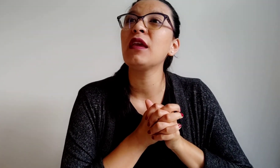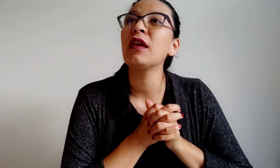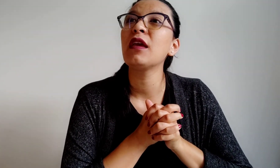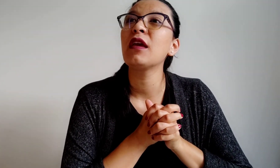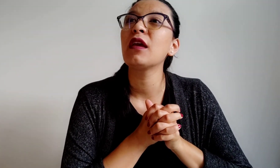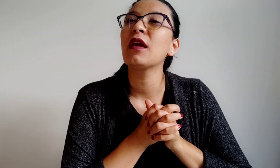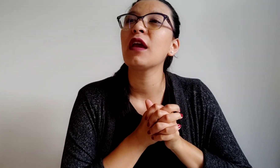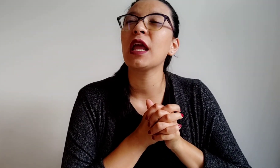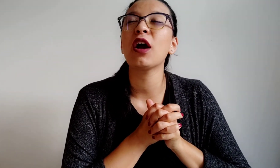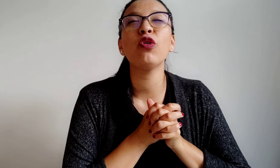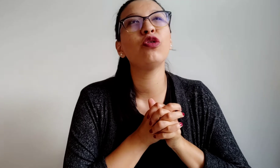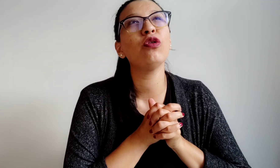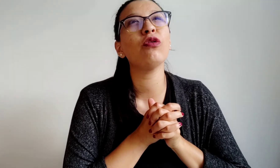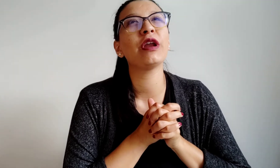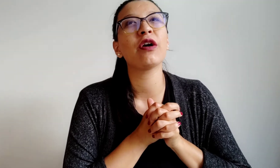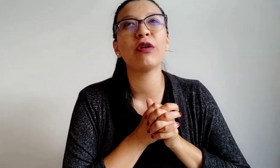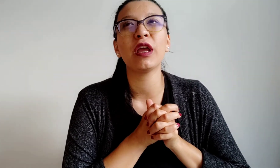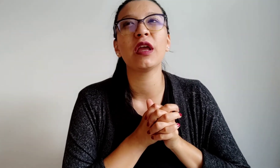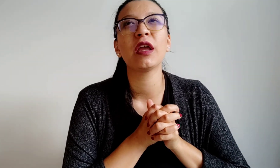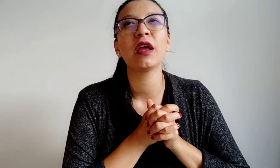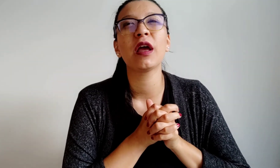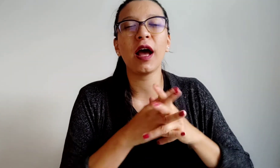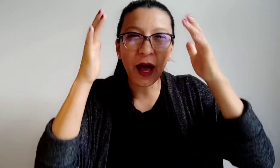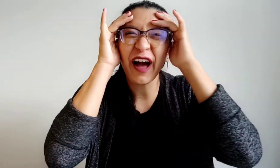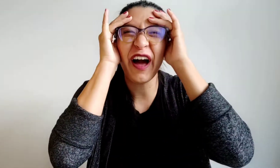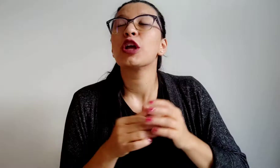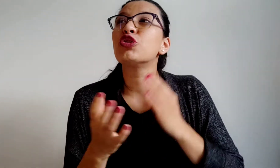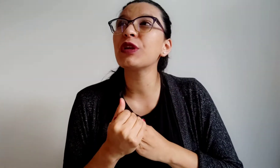era con o o era con e, drink,